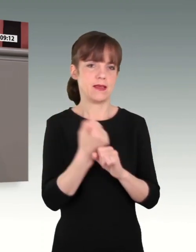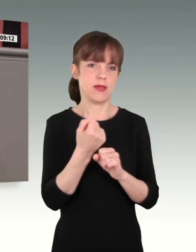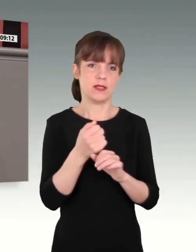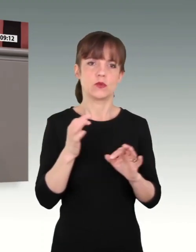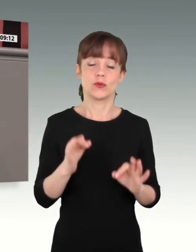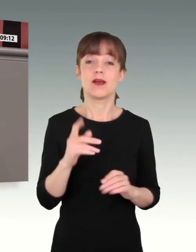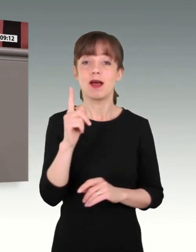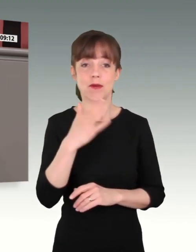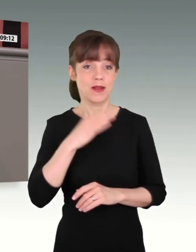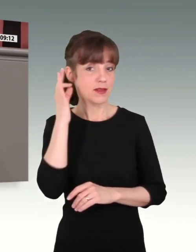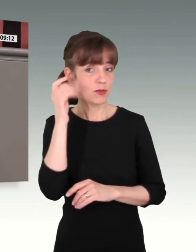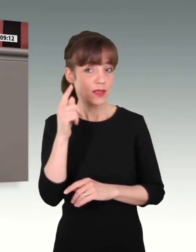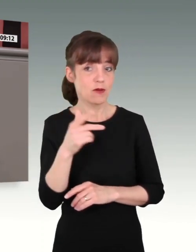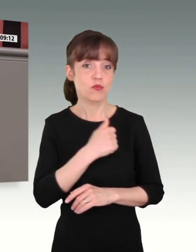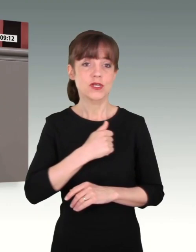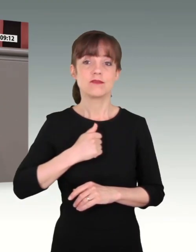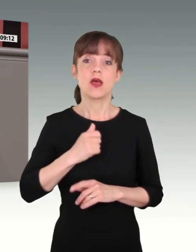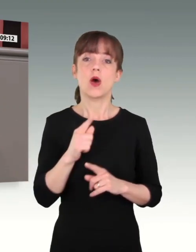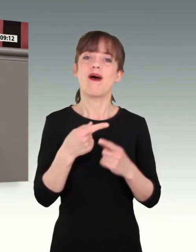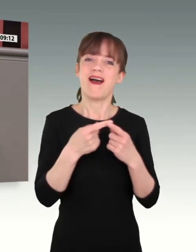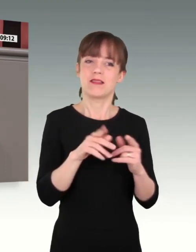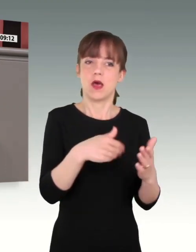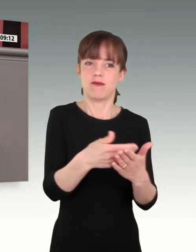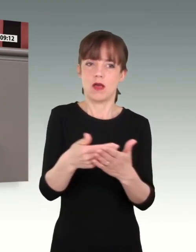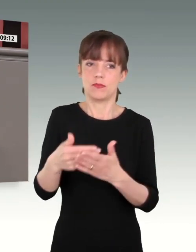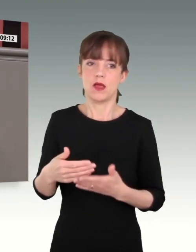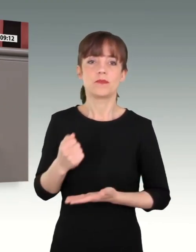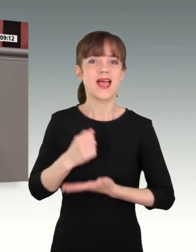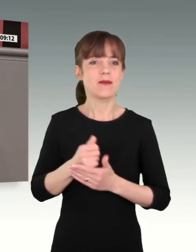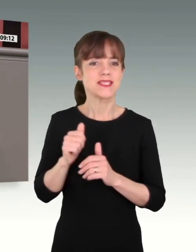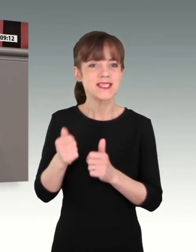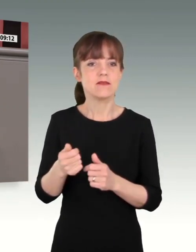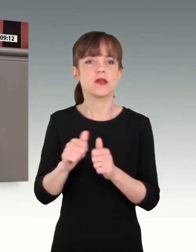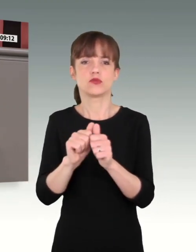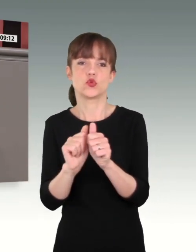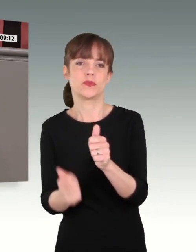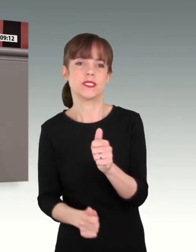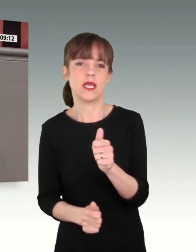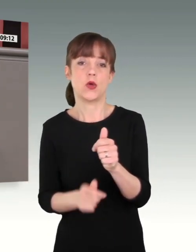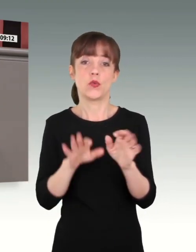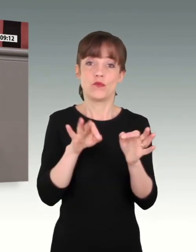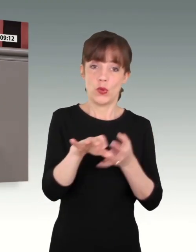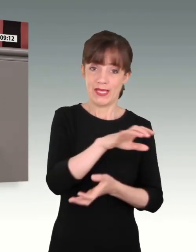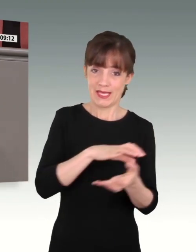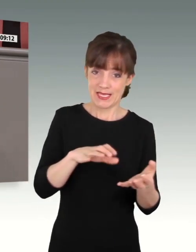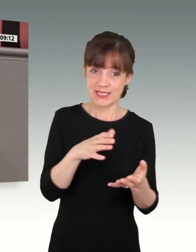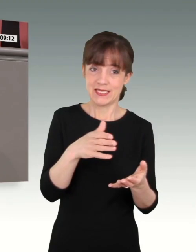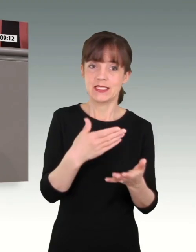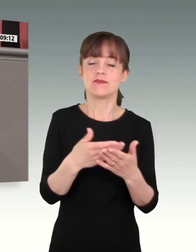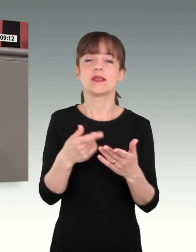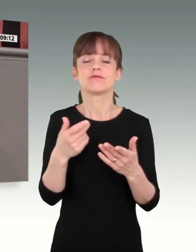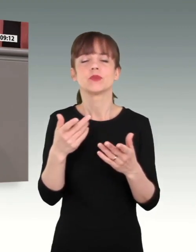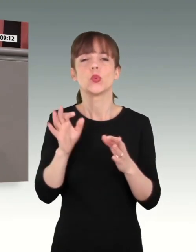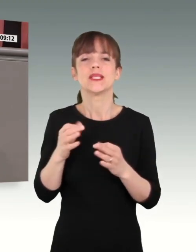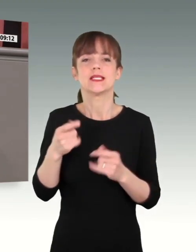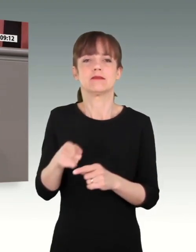Aber ich will noch mal sagen, unsere Soldatinnen und Soldaten brauchen Respekt, Anerkennung, Wertschätzung und Dank. Aber sie brauchen vor allen Dingen ganz viel